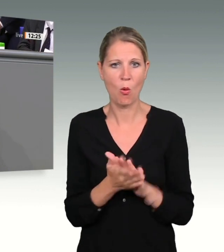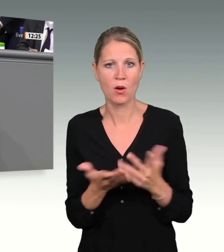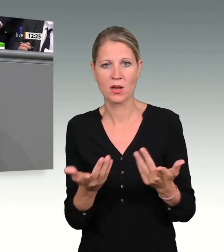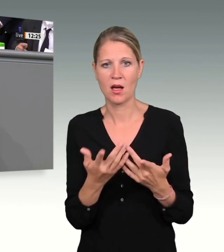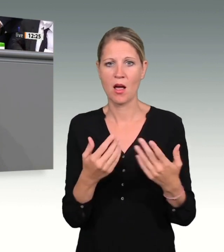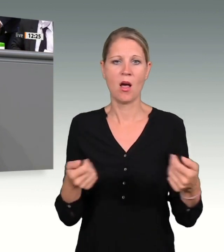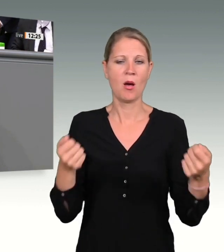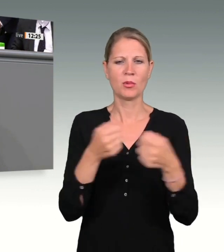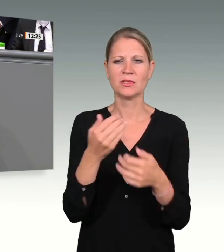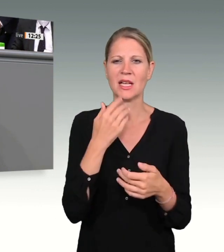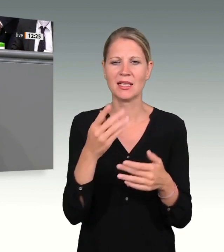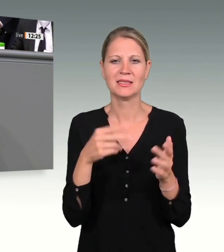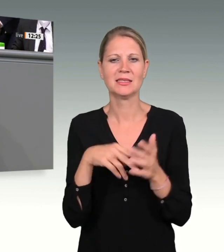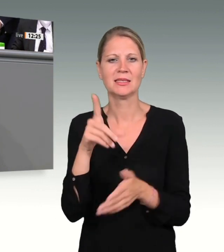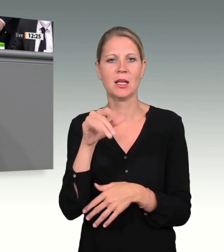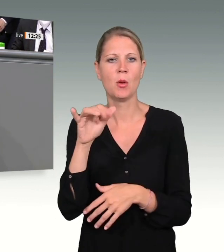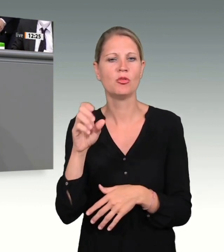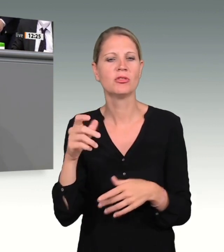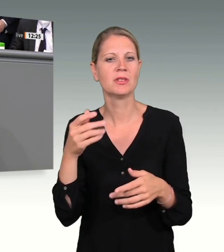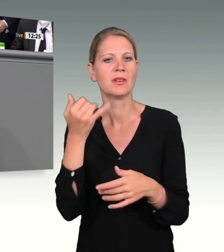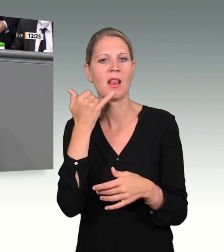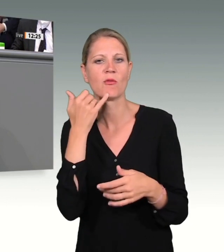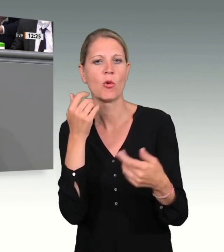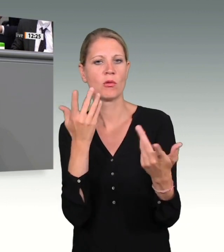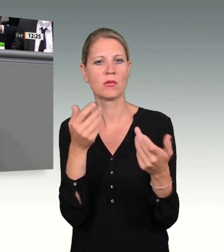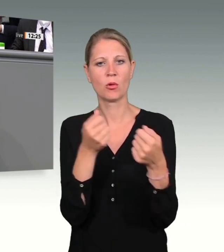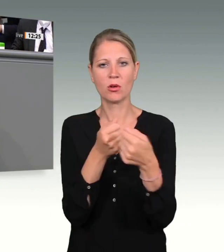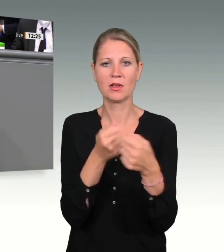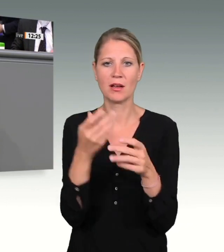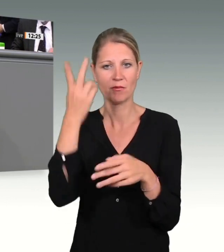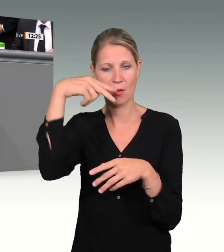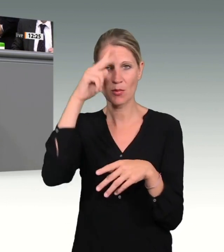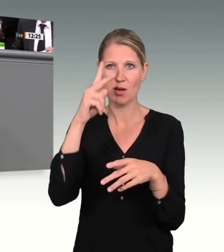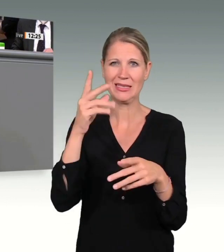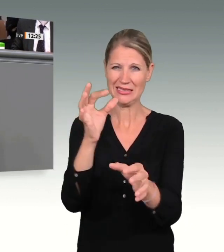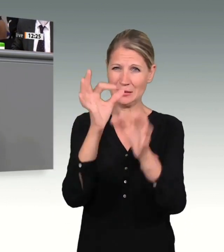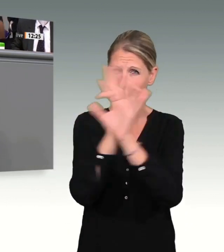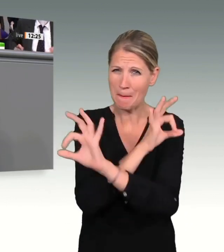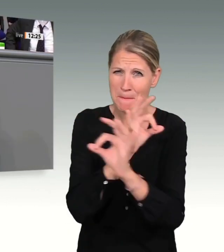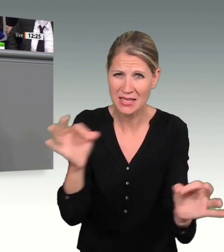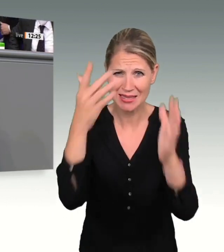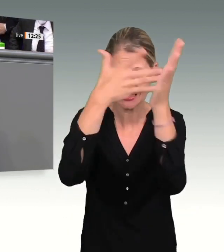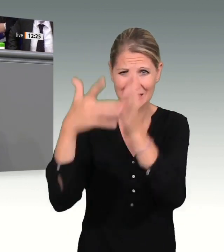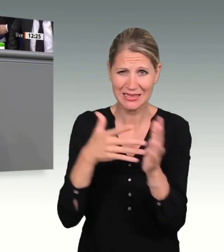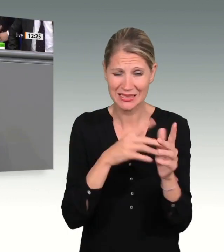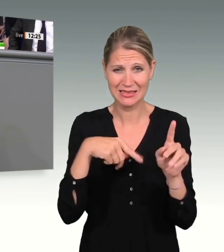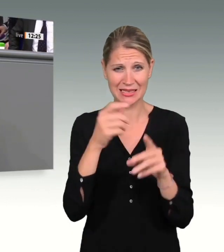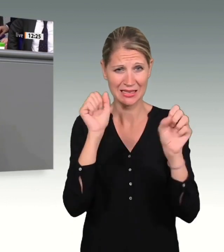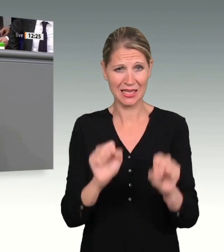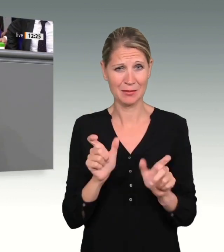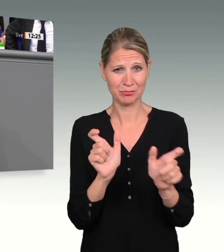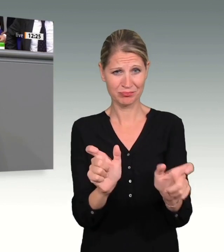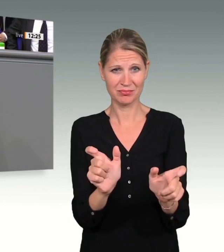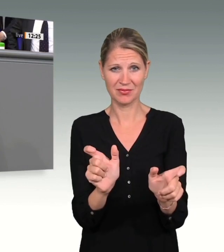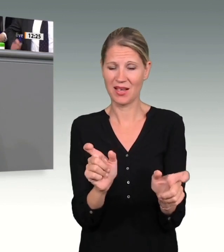weniger halbherzig nachgegangen wäre? Wir werden es nie erfahren. Sicher widerlegen konnten wir aber die These, die der damalige Präsident